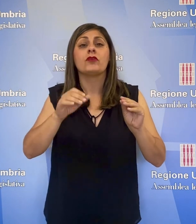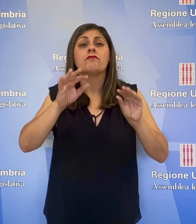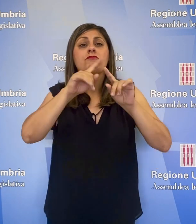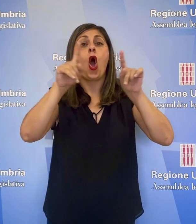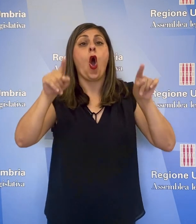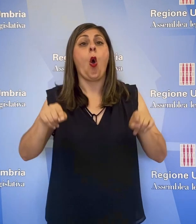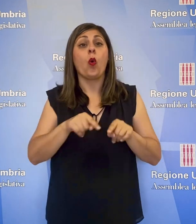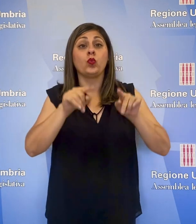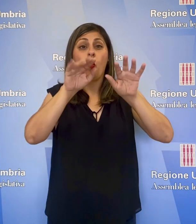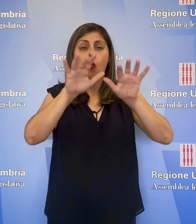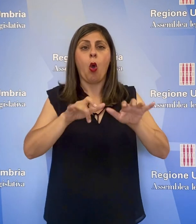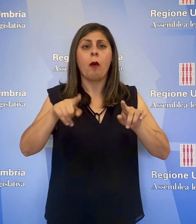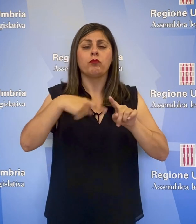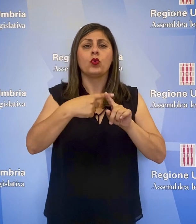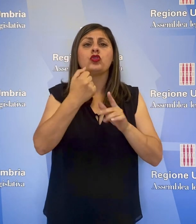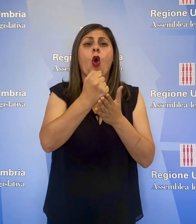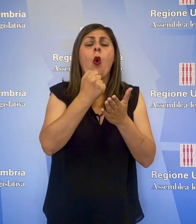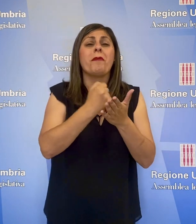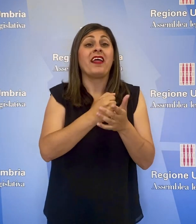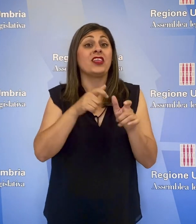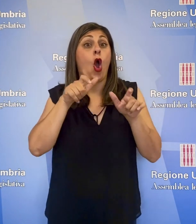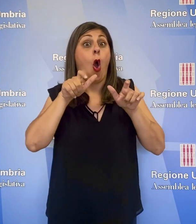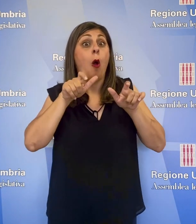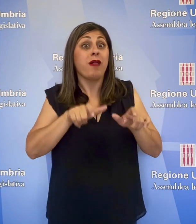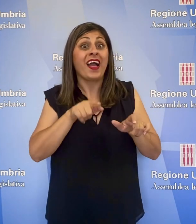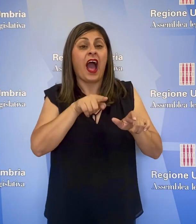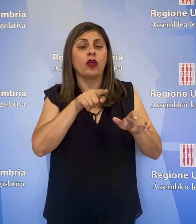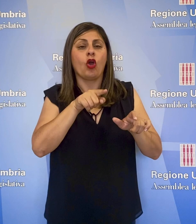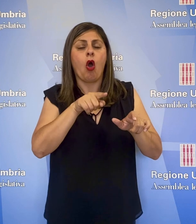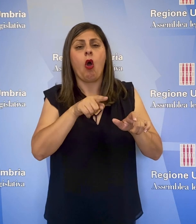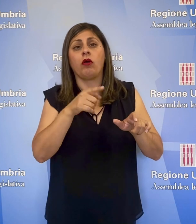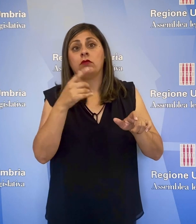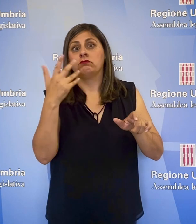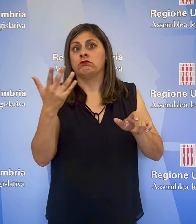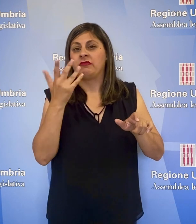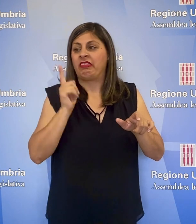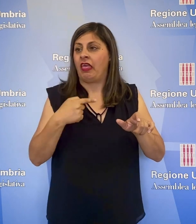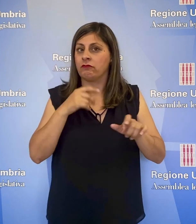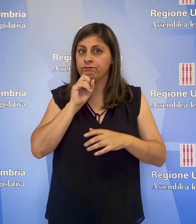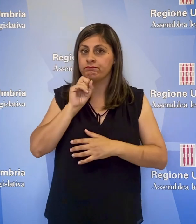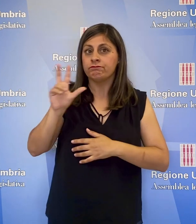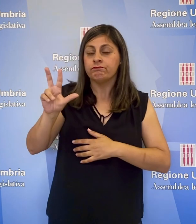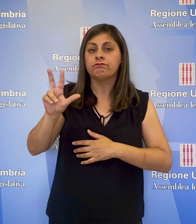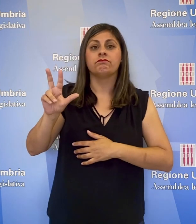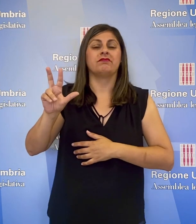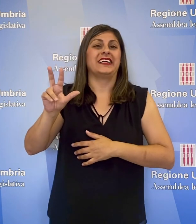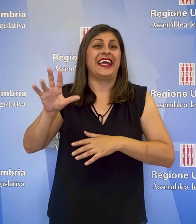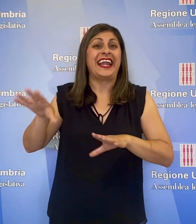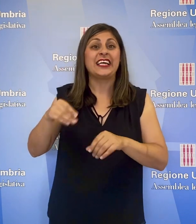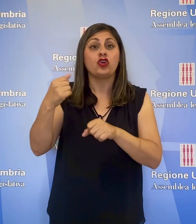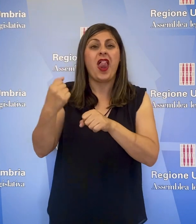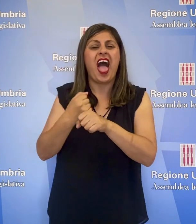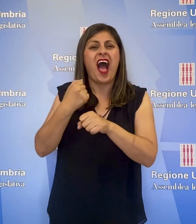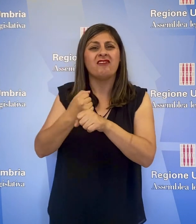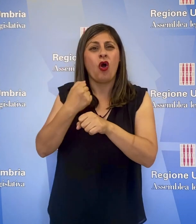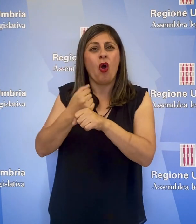della documentazione obbligatoria richiesta in caso di comunicazione inizio lavori e asseverata per interventi ammissibili al